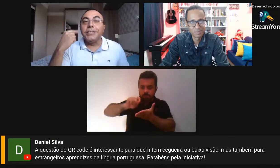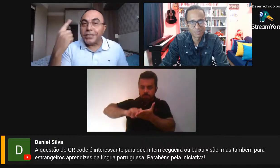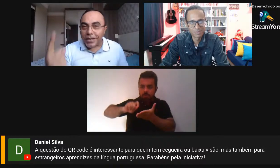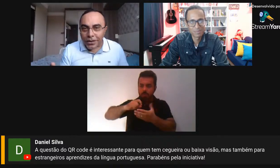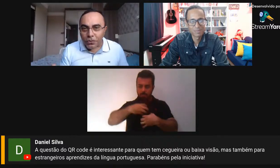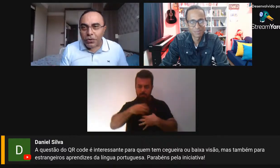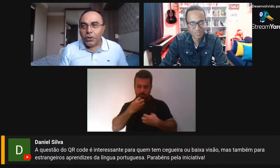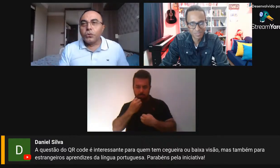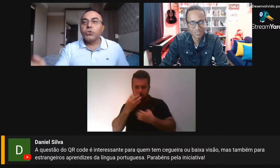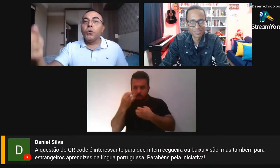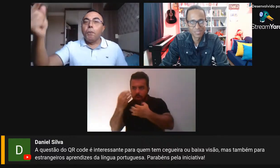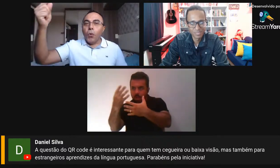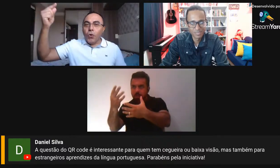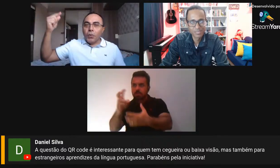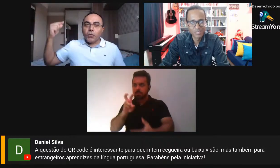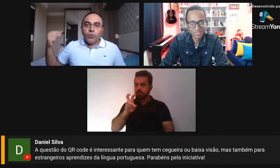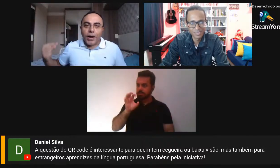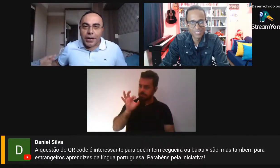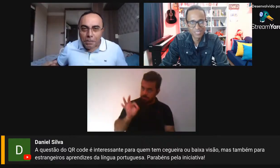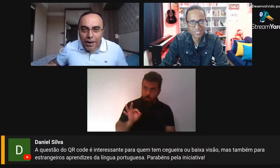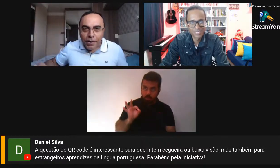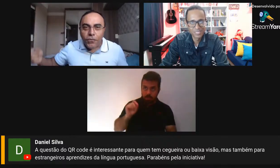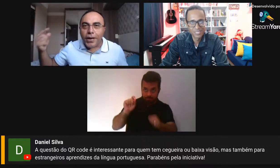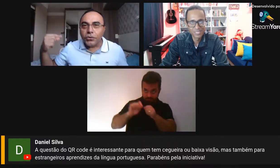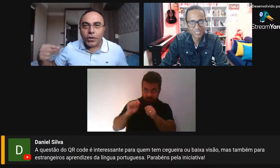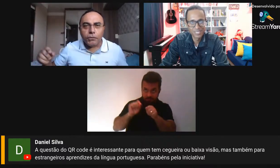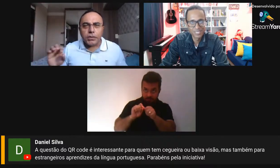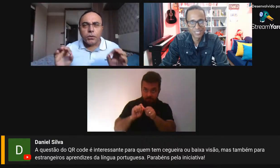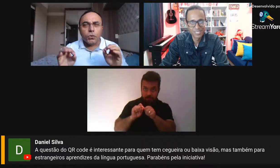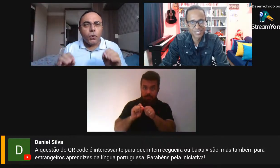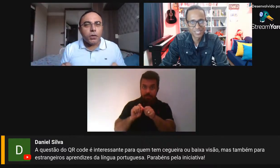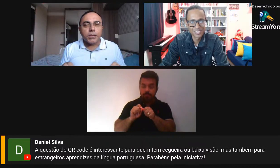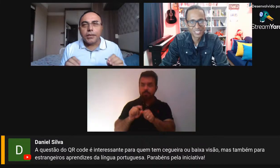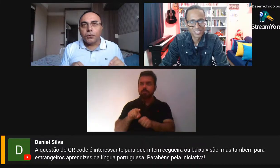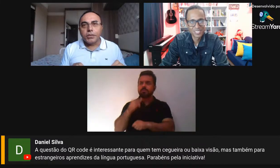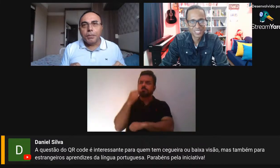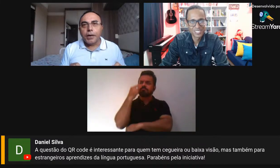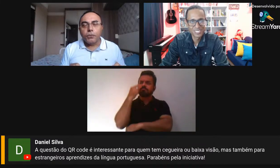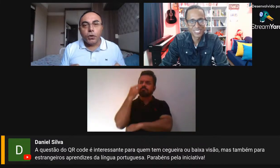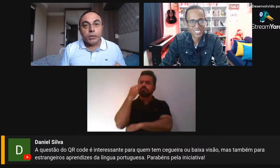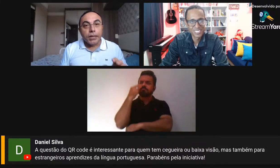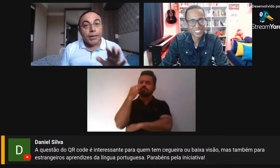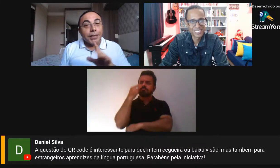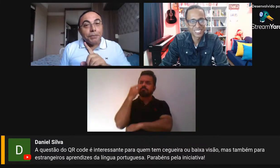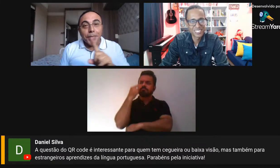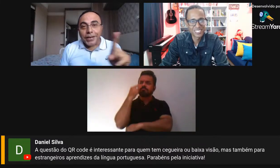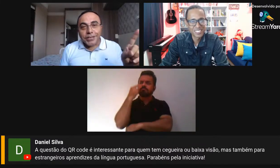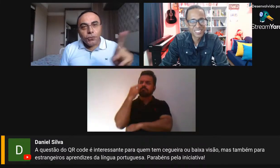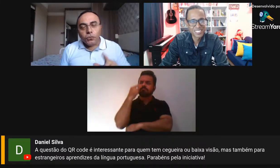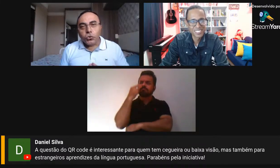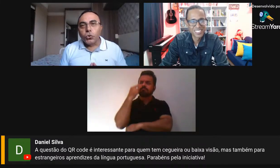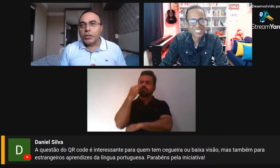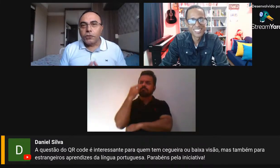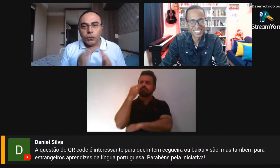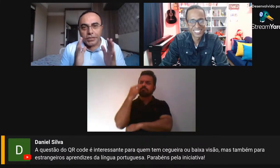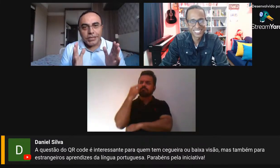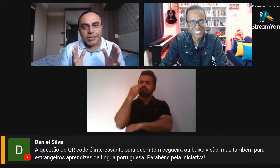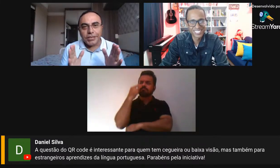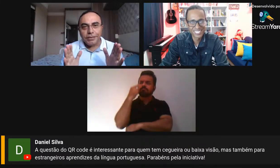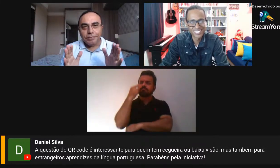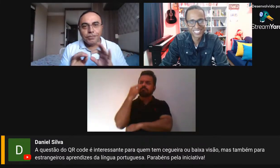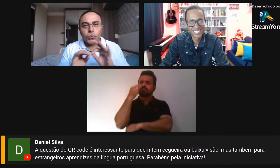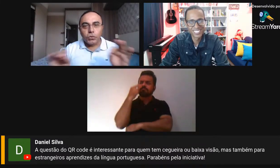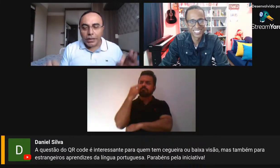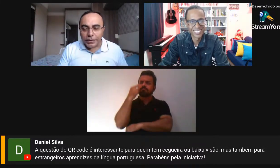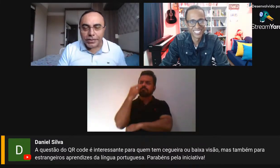que são os que o público vai amar, vai adorar, vai dizer, nossa, que coisa maravilhosa. Mas não funciona. Se fosse